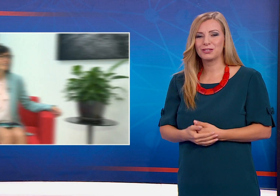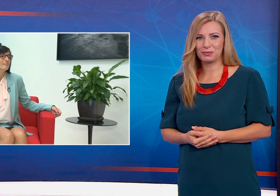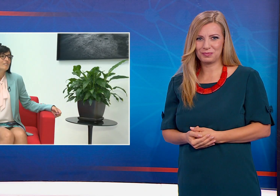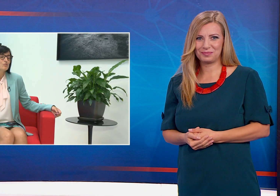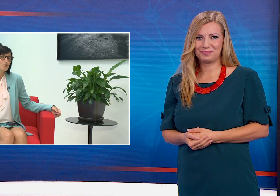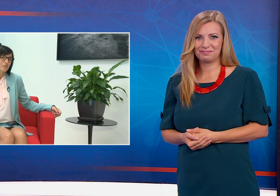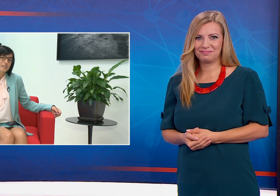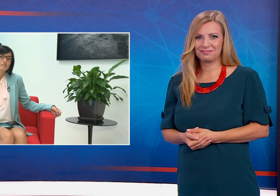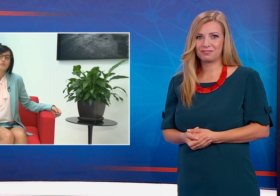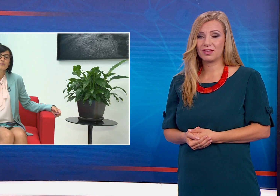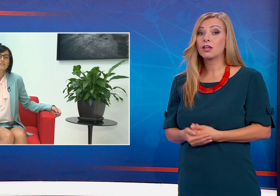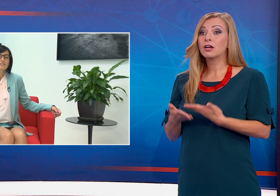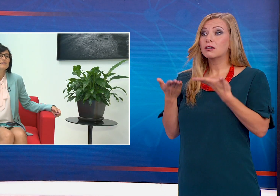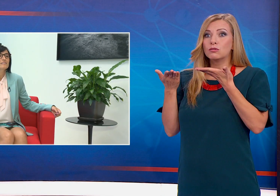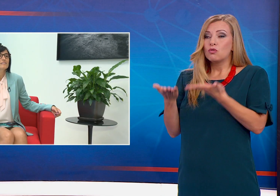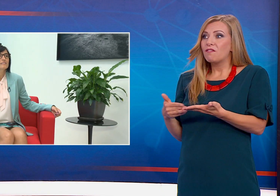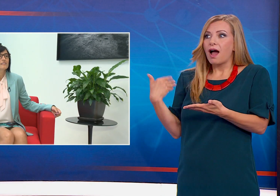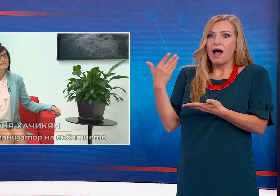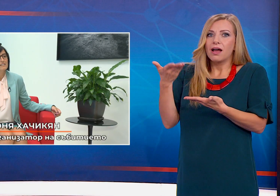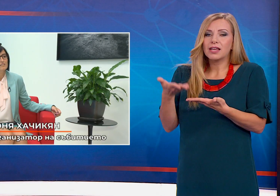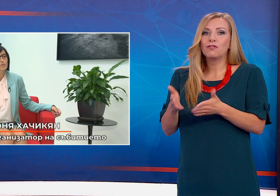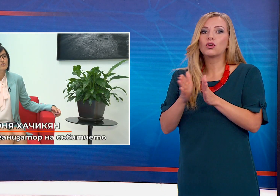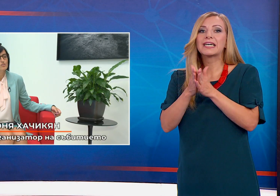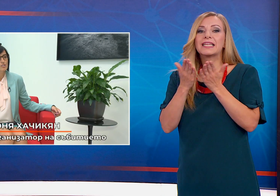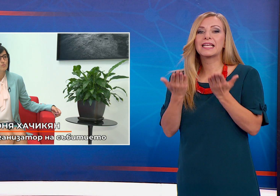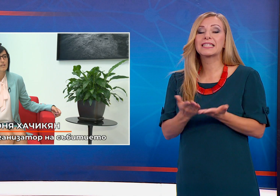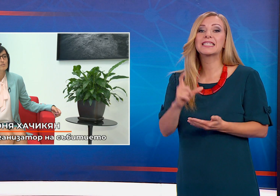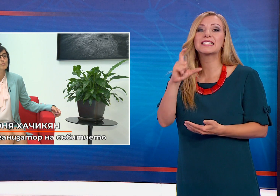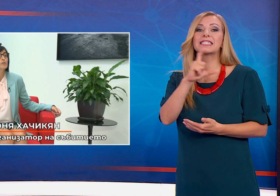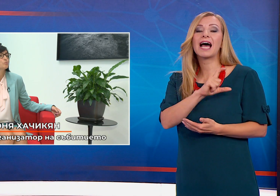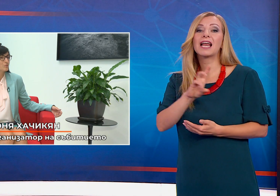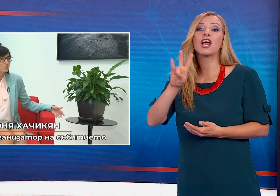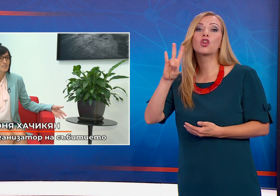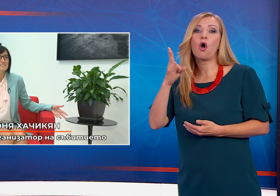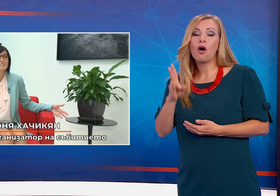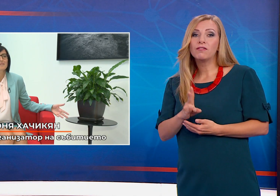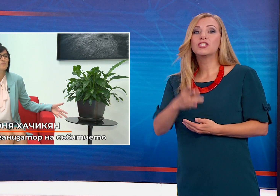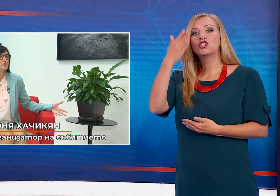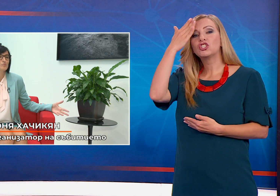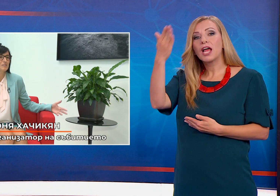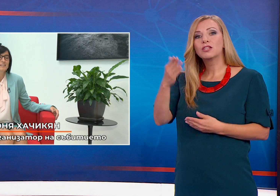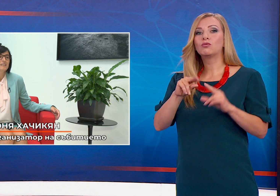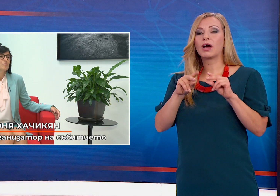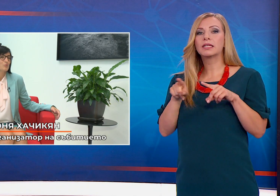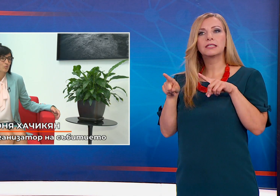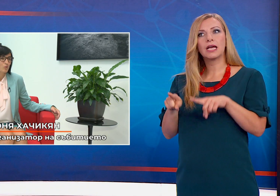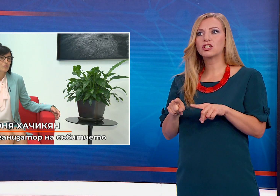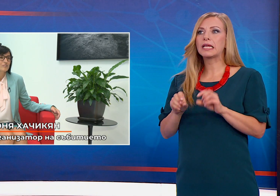Всичко това идва от книгата на Сара Нович «Честно казано», която предстои да издадем, може би, през октомври.